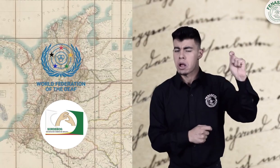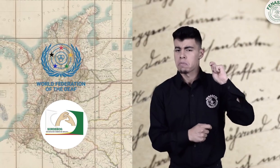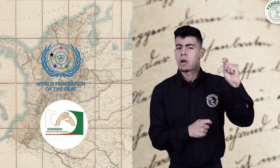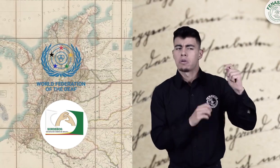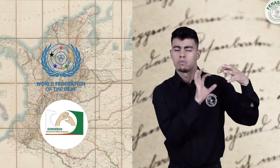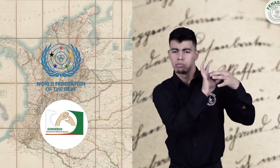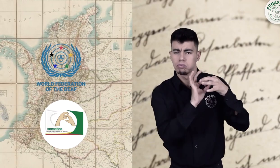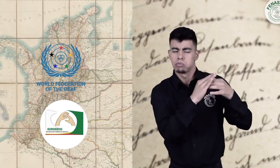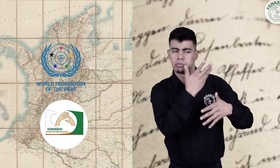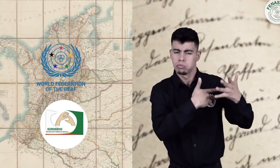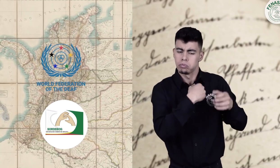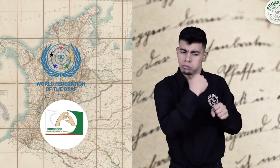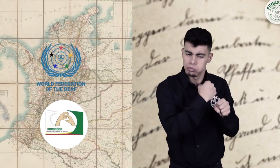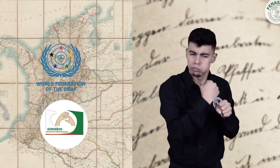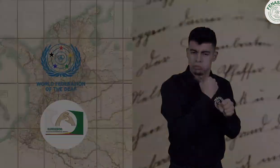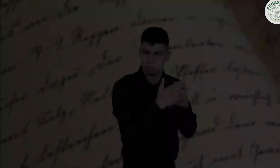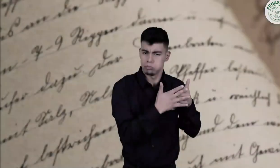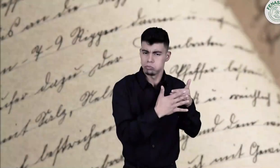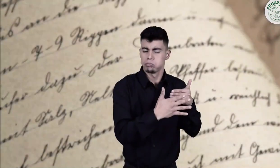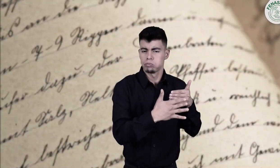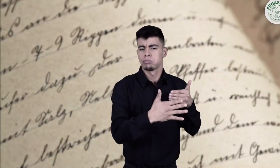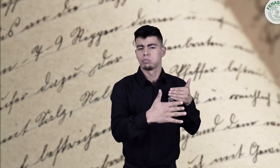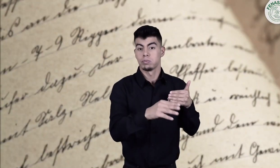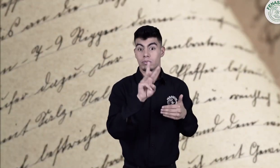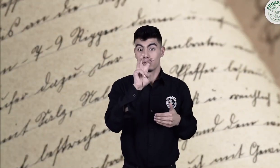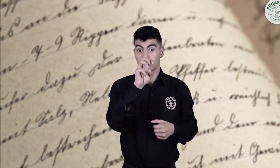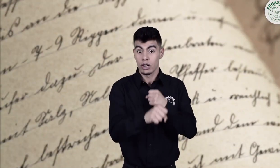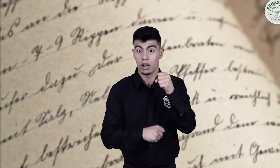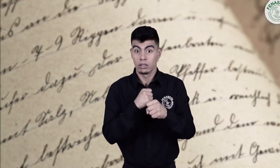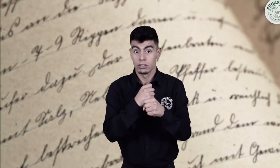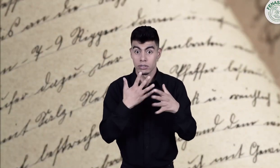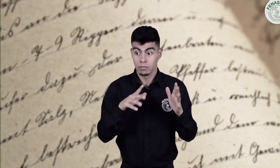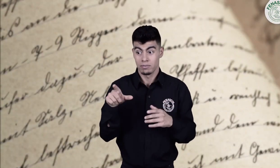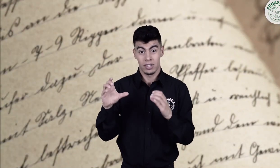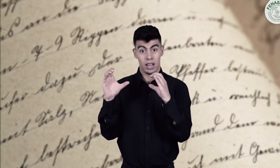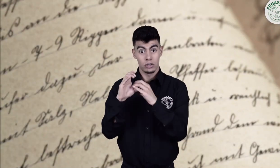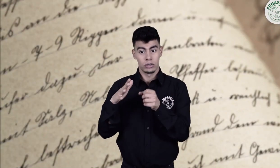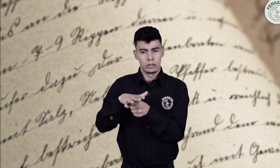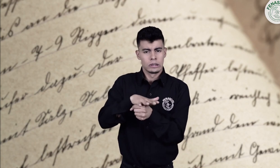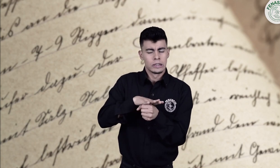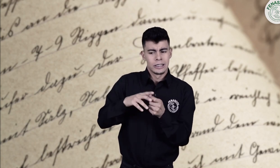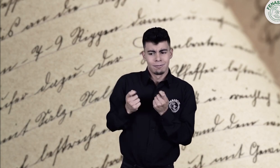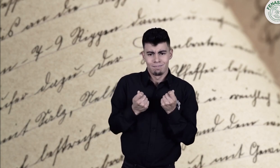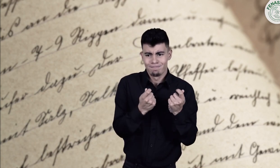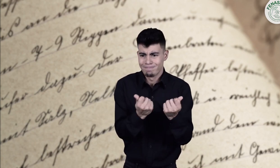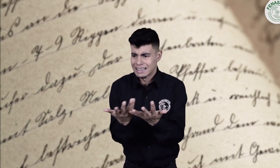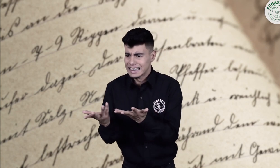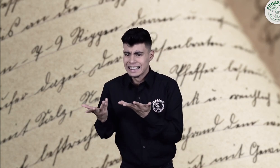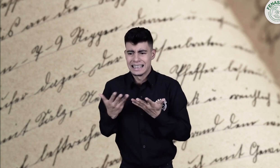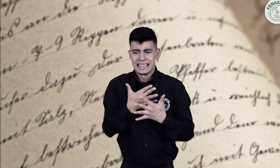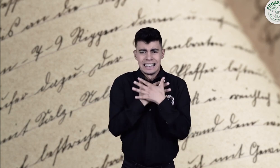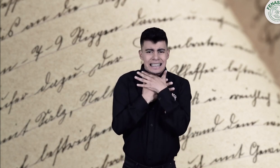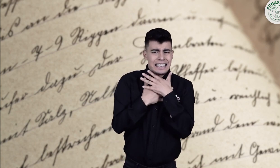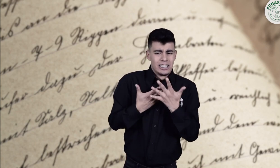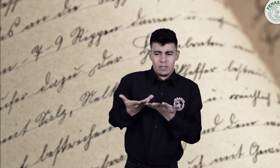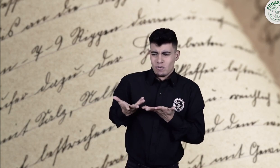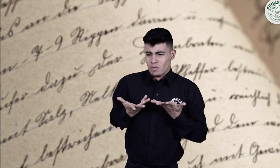cuota de anualidad durante ocho años, pero luego, por dificultades económicas, se desafilia de la FMS.